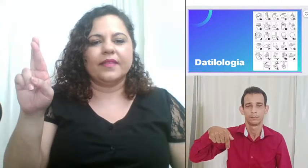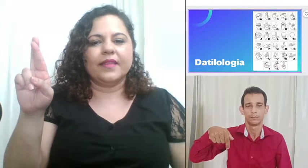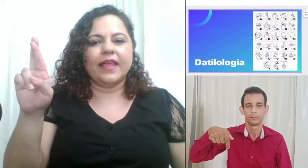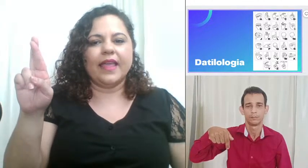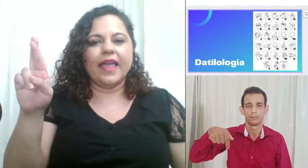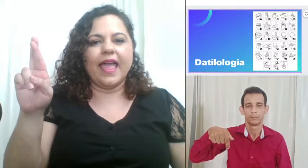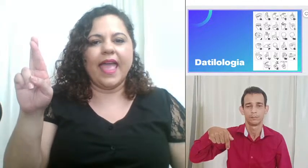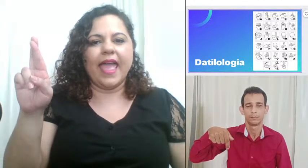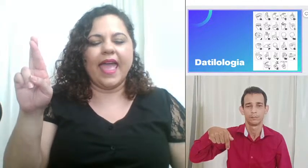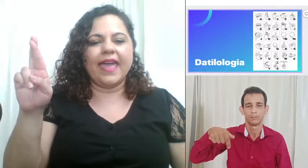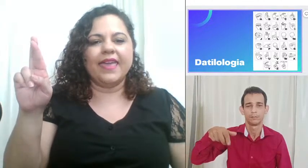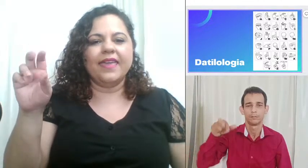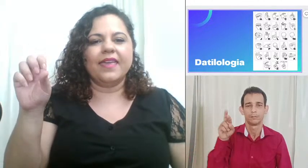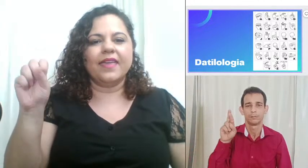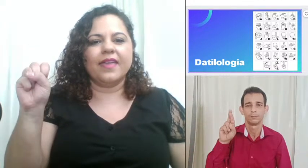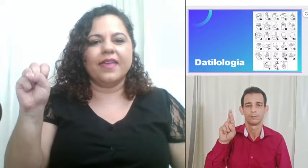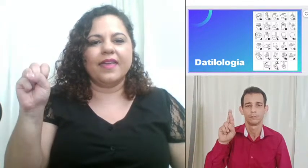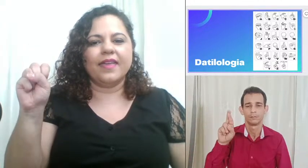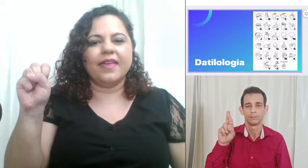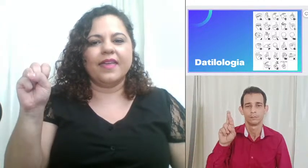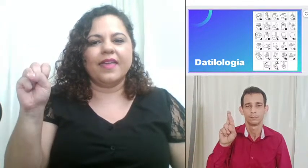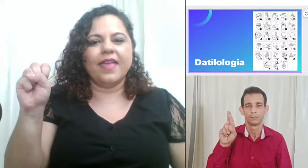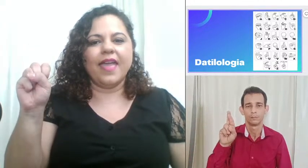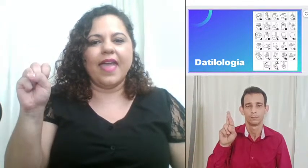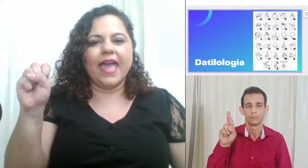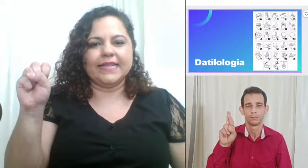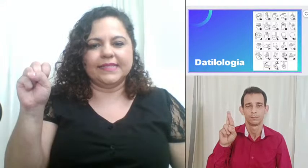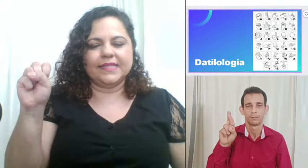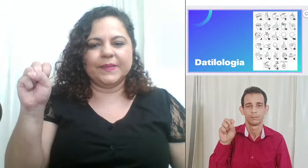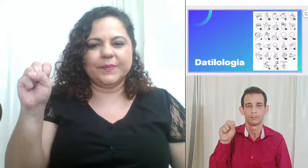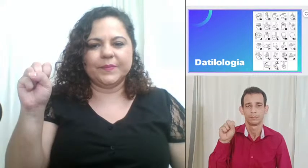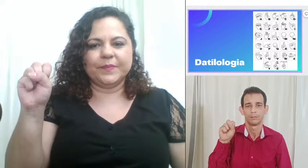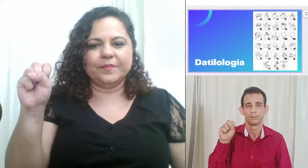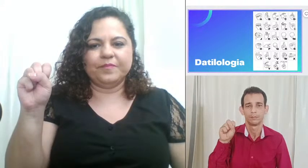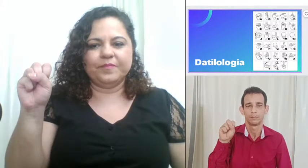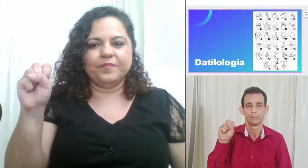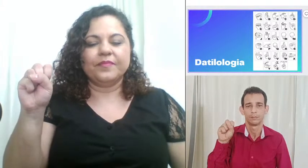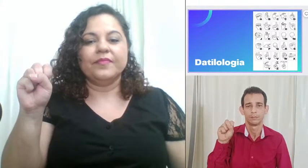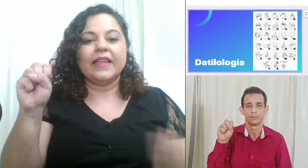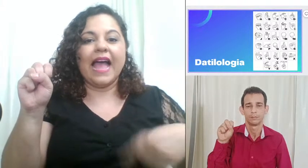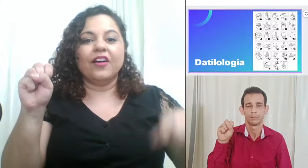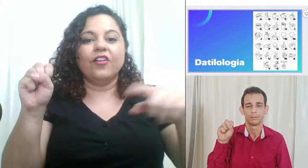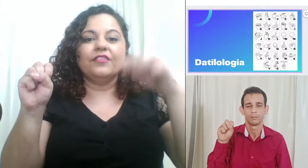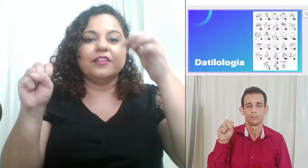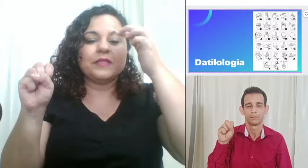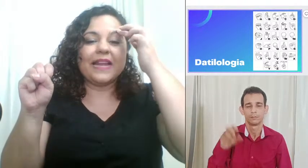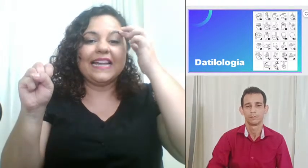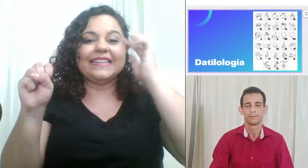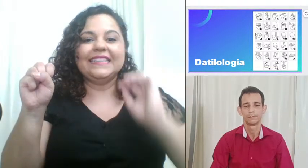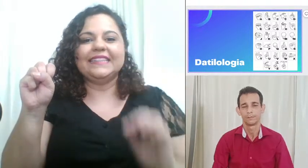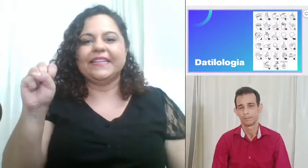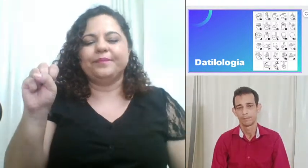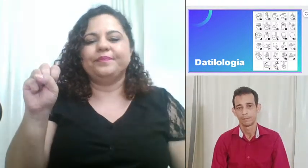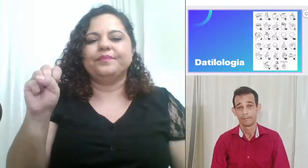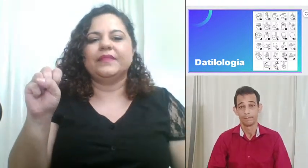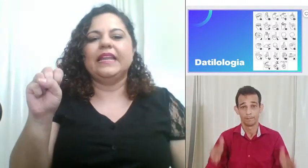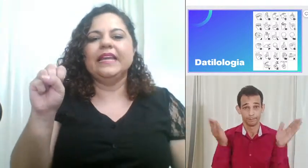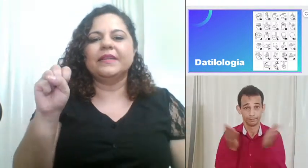R S agora vamos para a letra T lembra